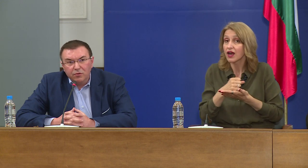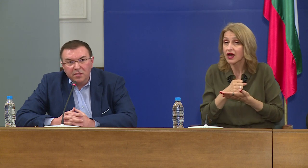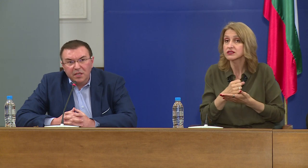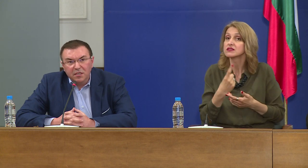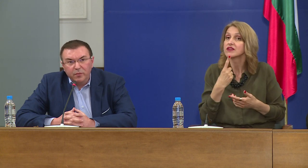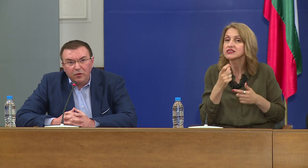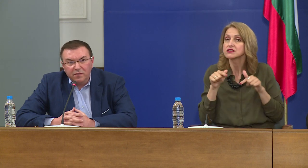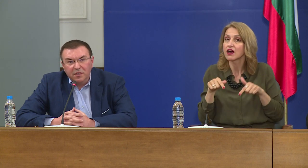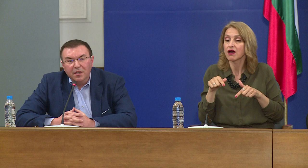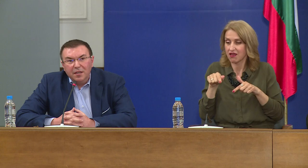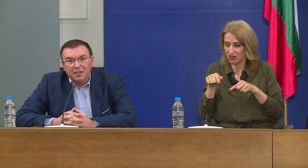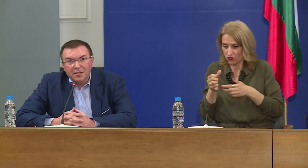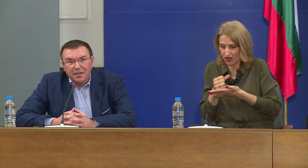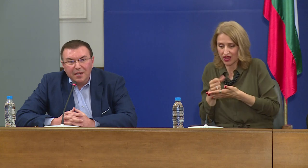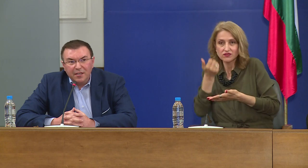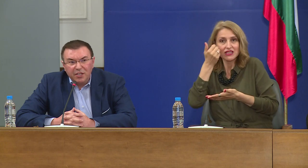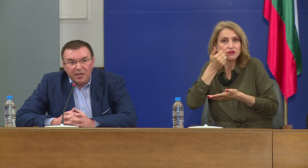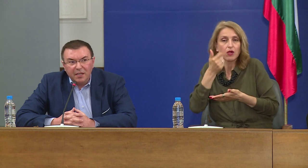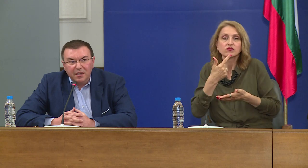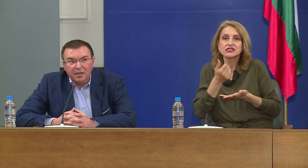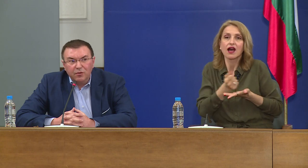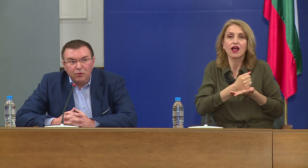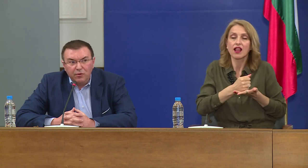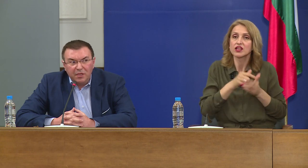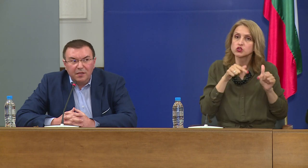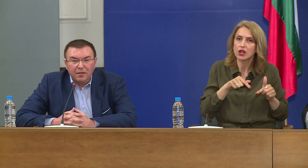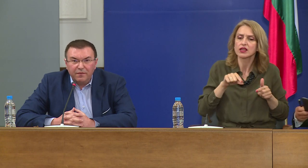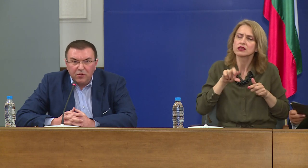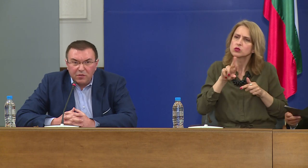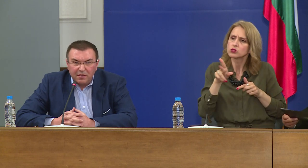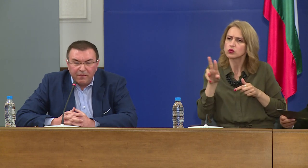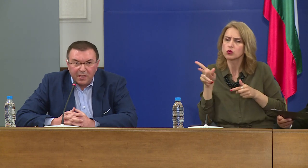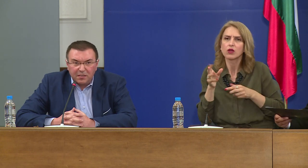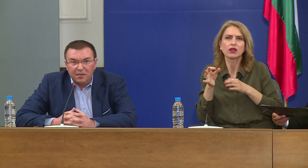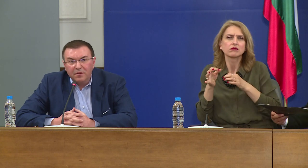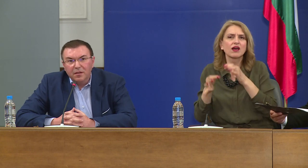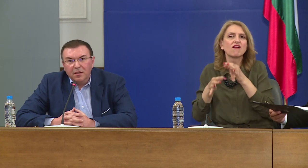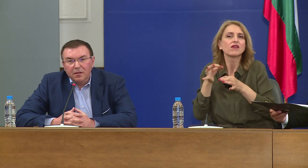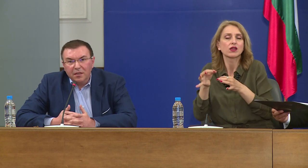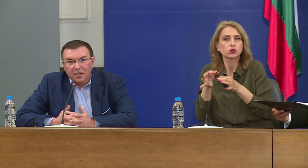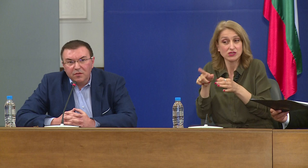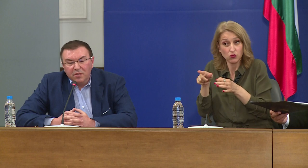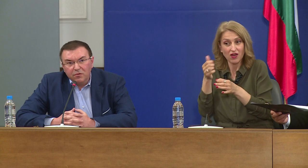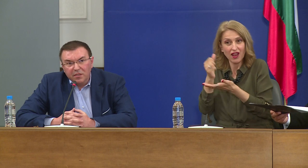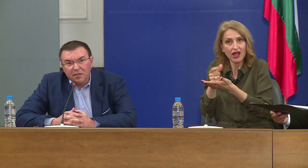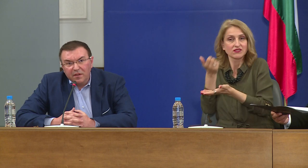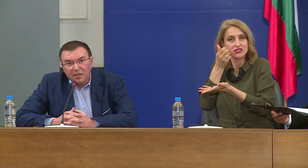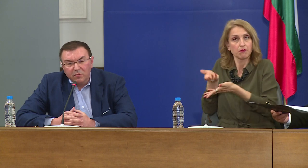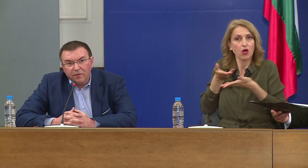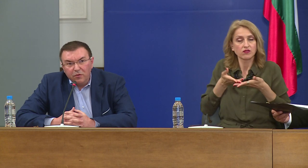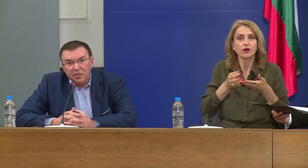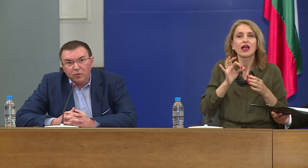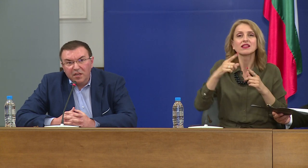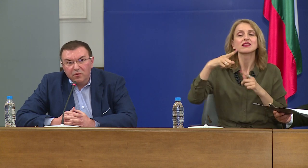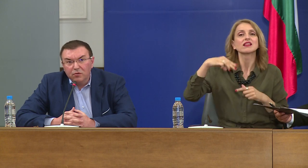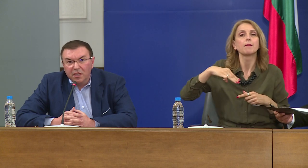които се използват за лечение на други вирусни инфекции. Да кажем един от тях, това е